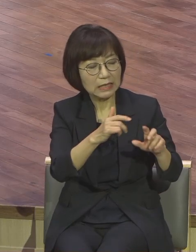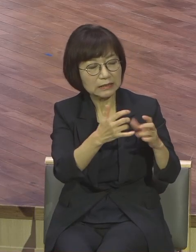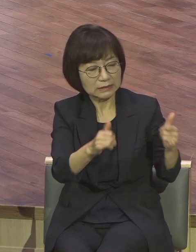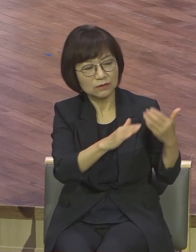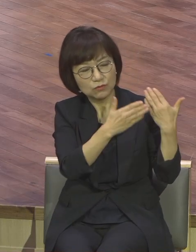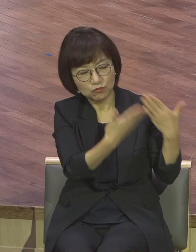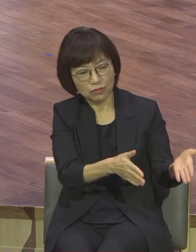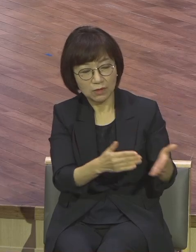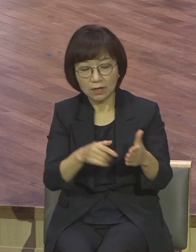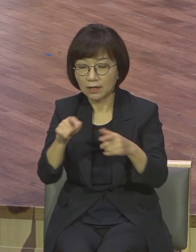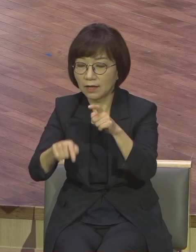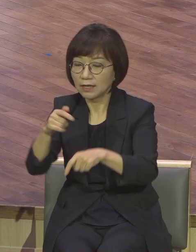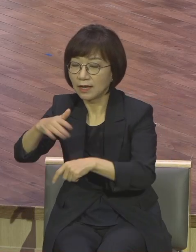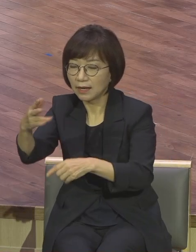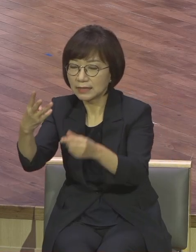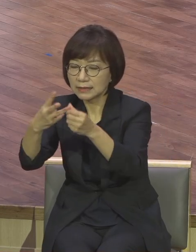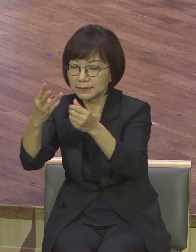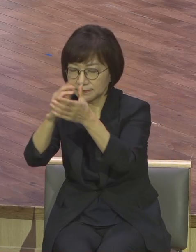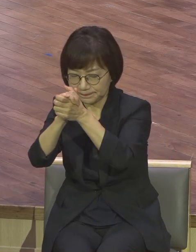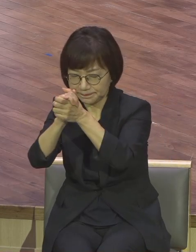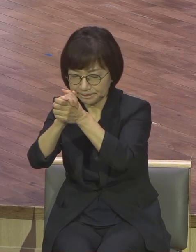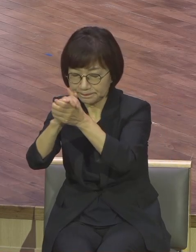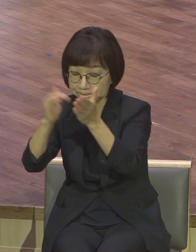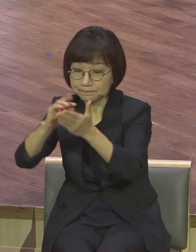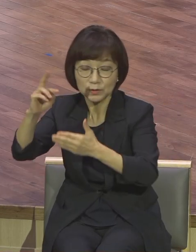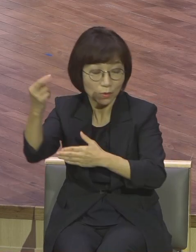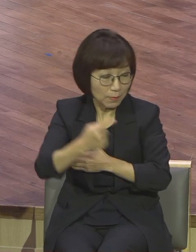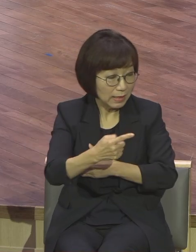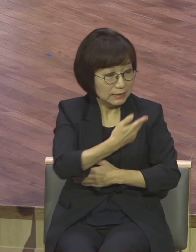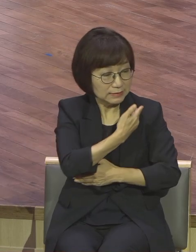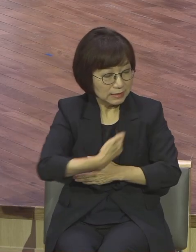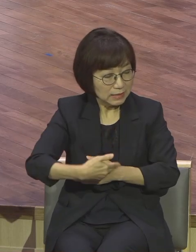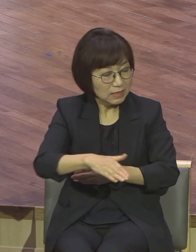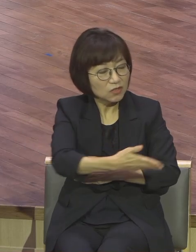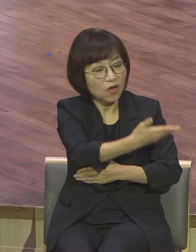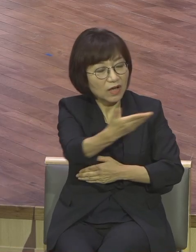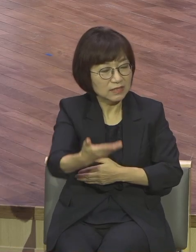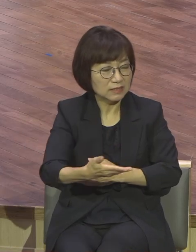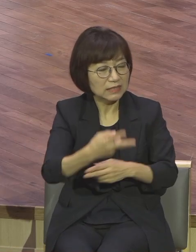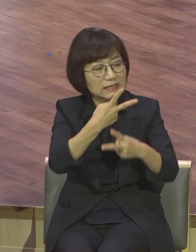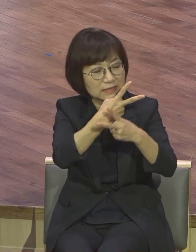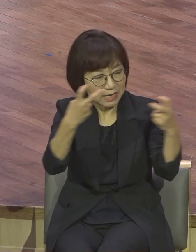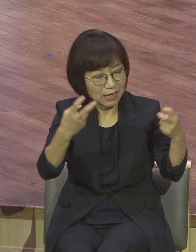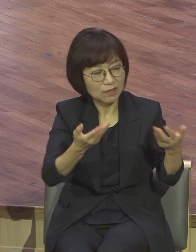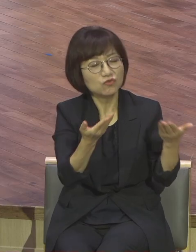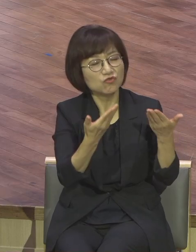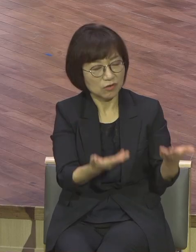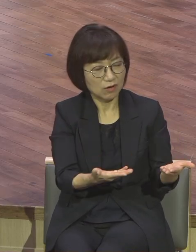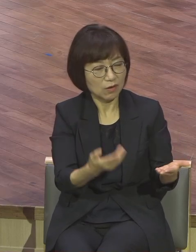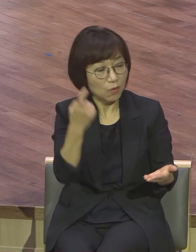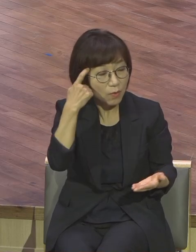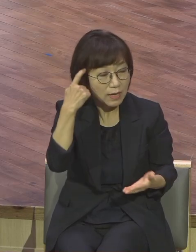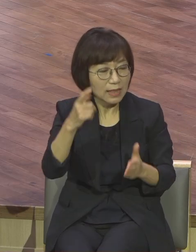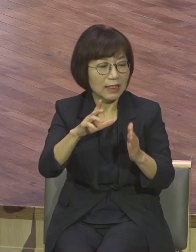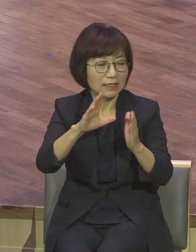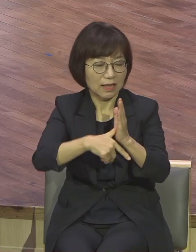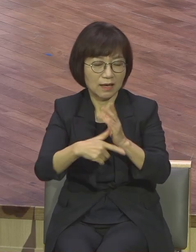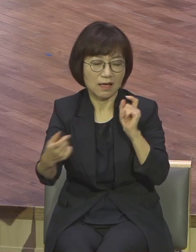말씀으로 기도하신 후 이에 제자들에게 오사 이르시되 이제는 자고 쉬라 보라 때가 가까이 왔으니 인자가 죄인의 손에